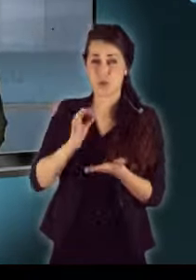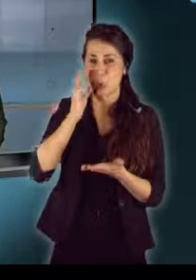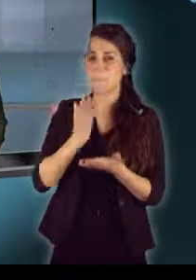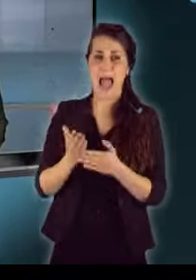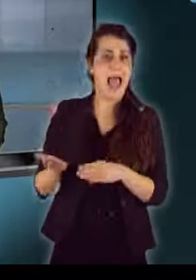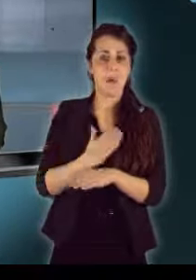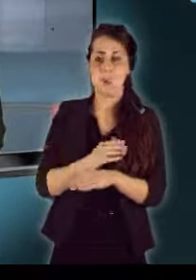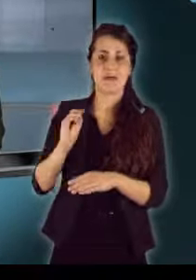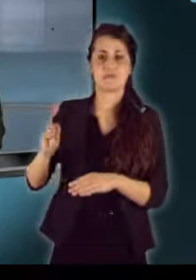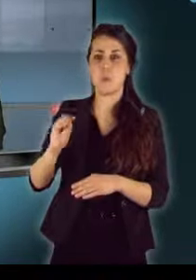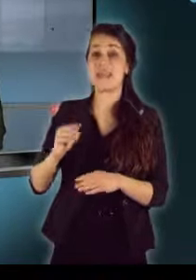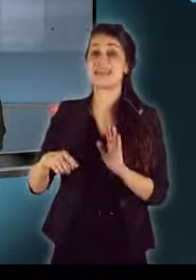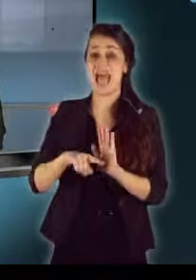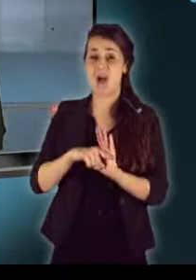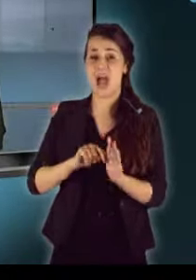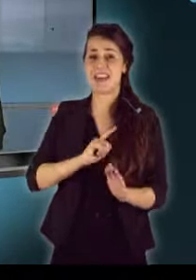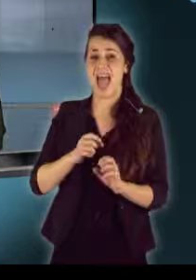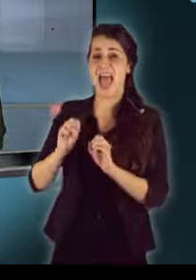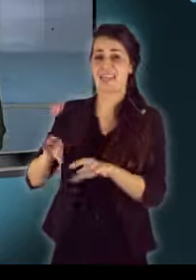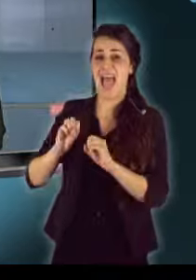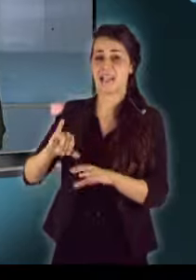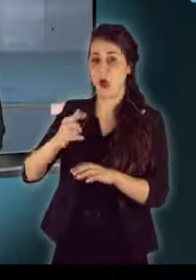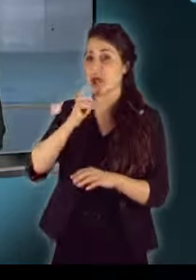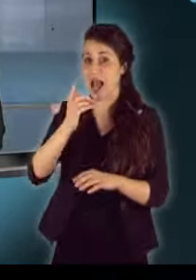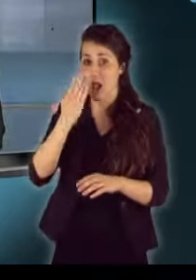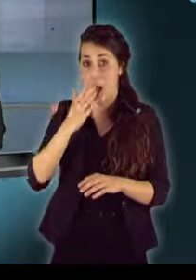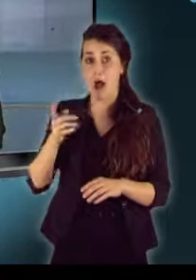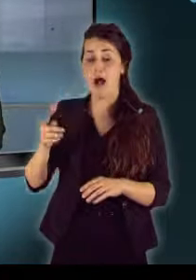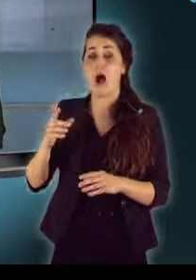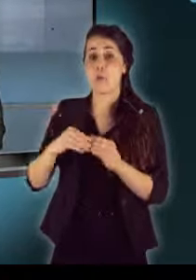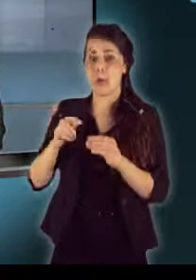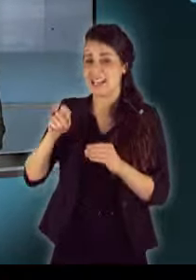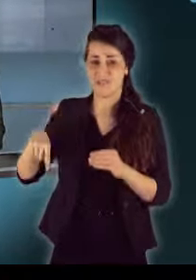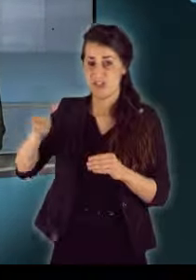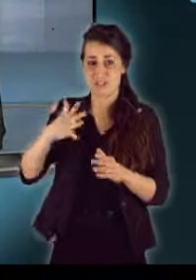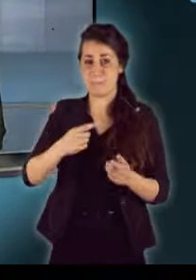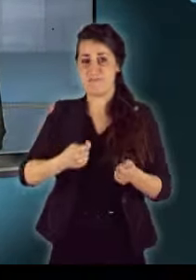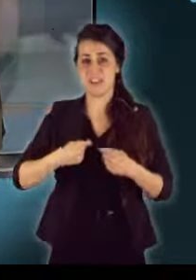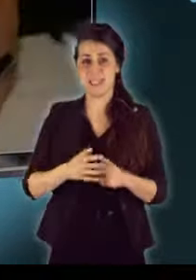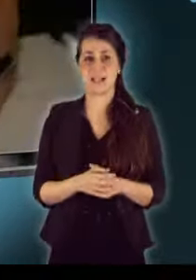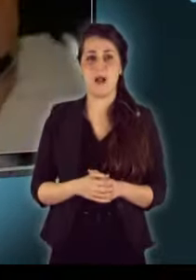előre bejelentették, hogy negatív energiákat is bevetnek, ha a honatják nem gondolják meg magukat.